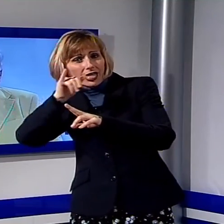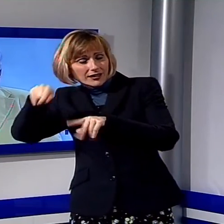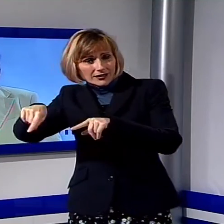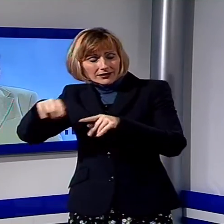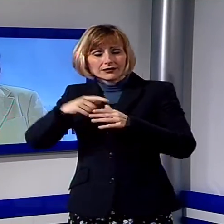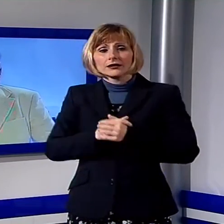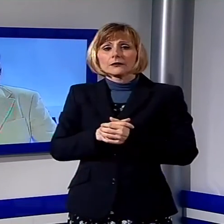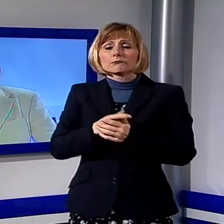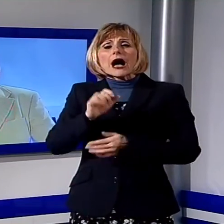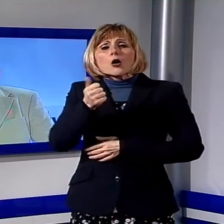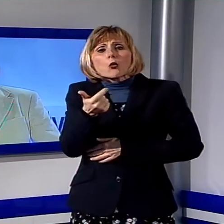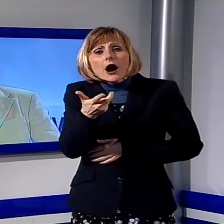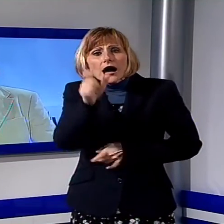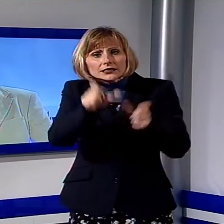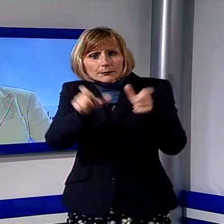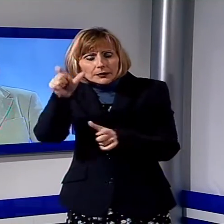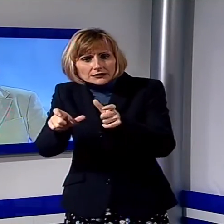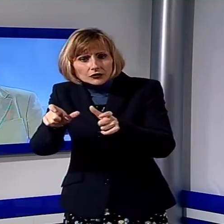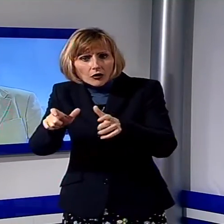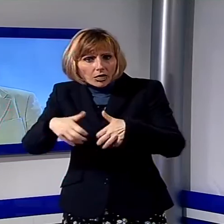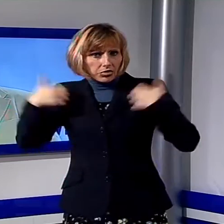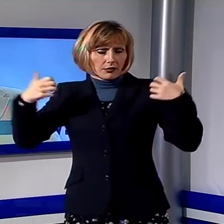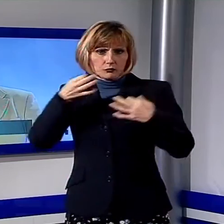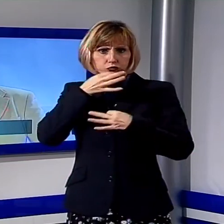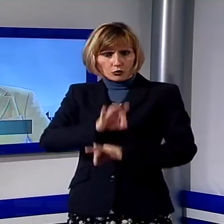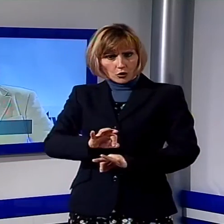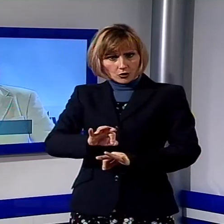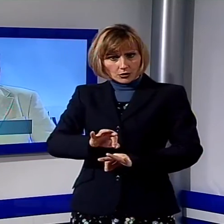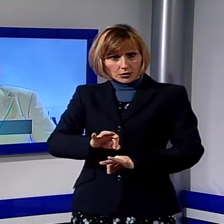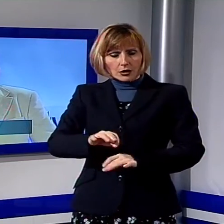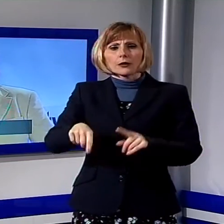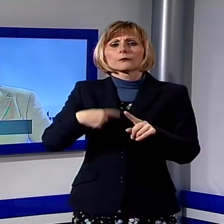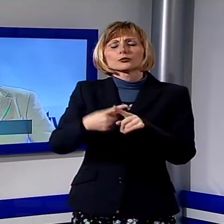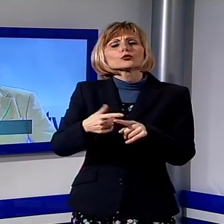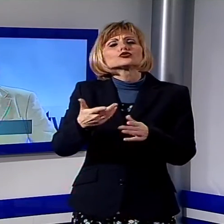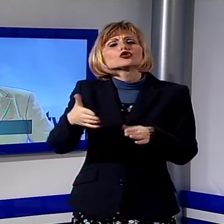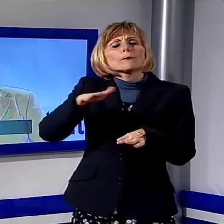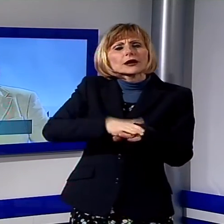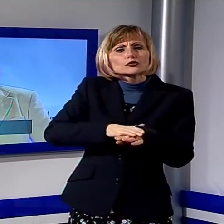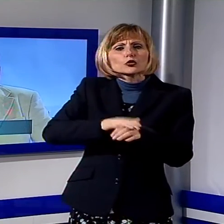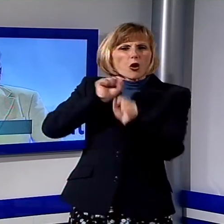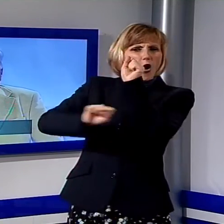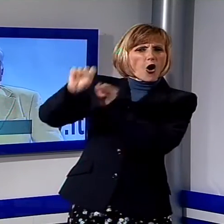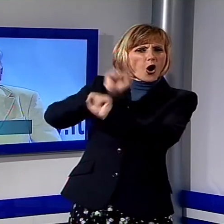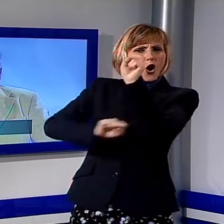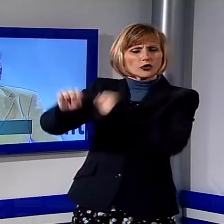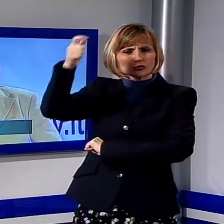invisibile ma mai neutro dello Stato? E quanti soprattutto hanno i mezzi per assumere un